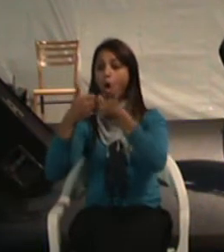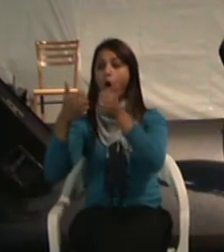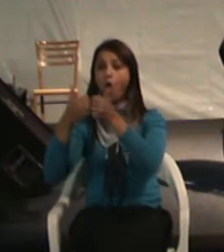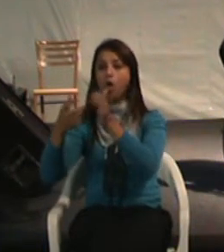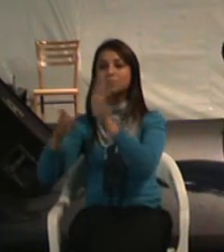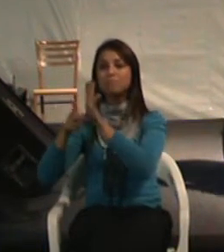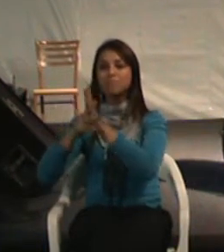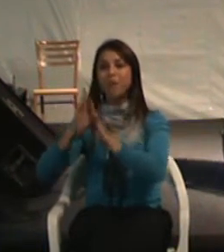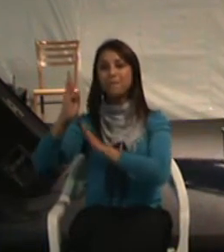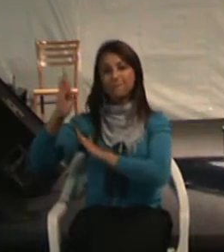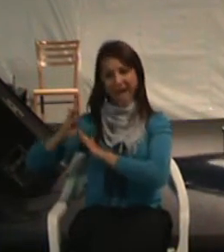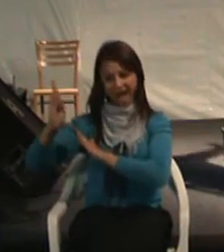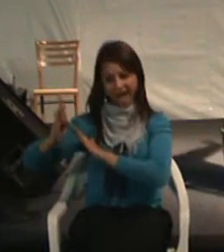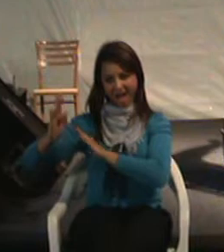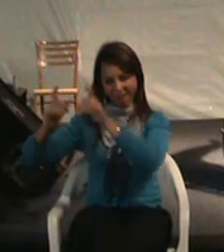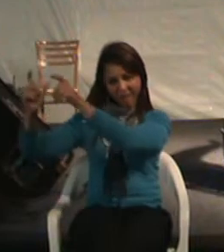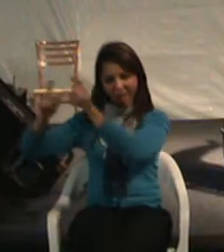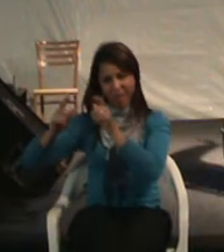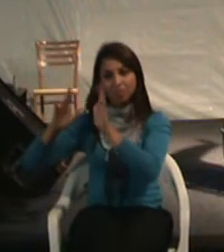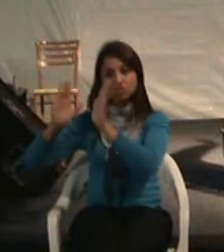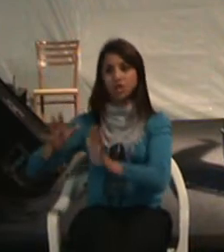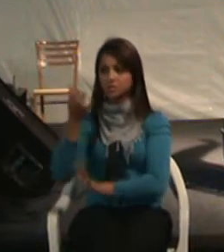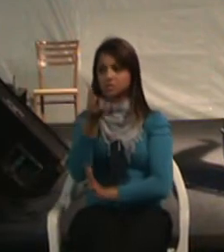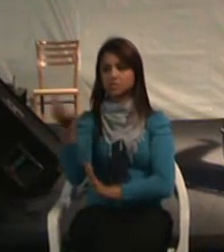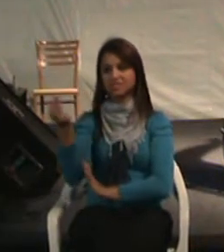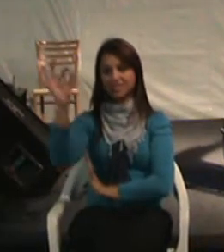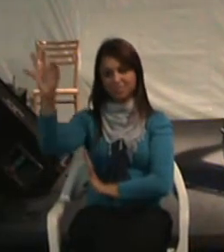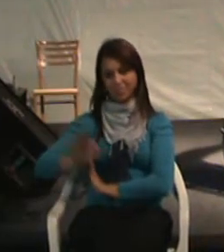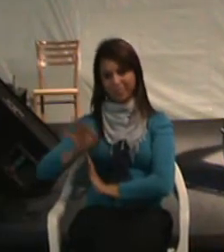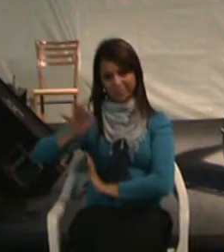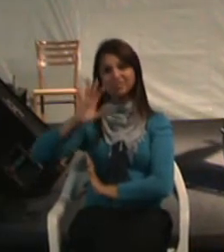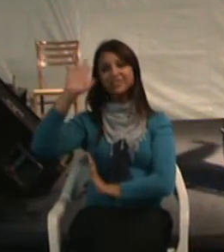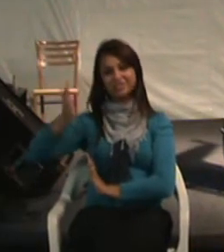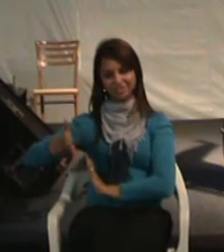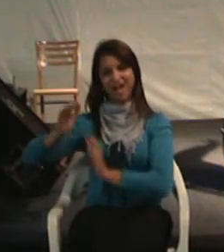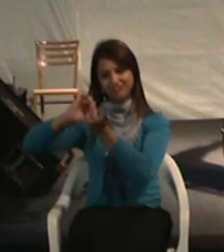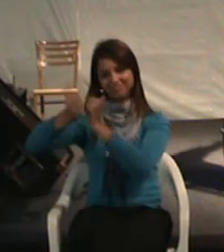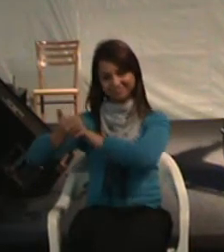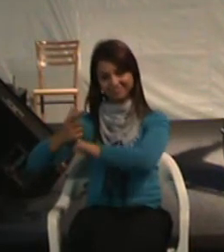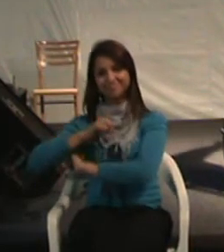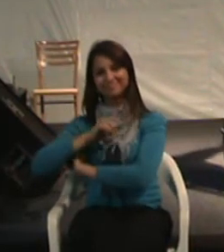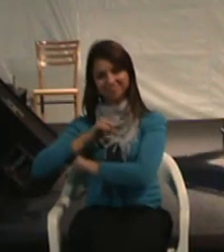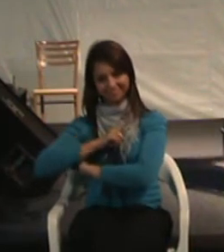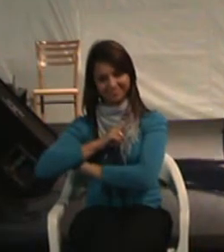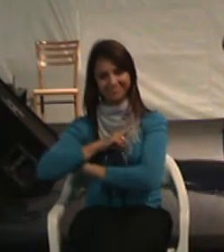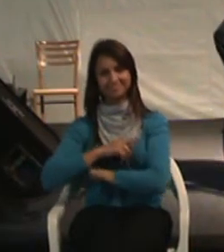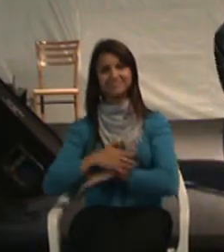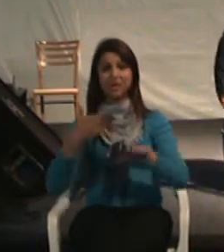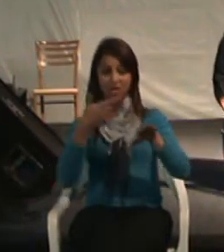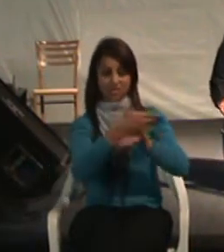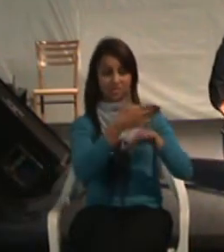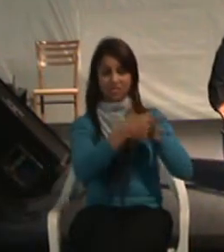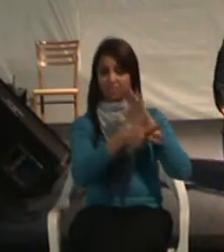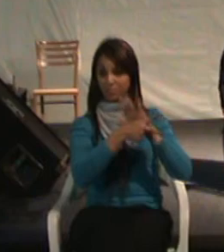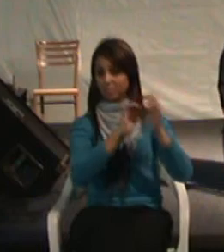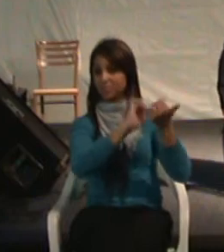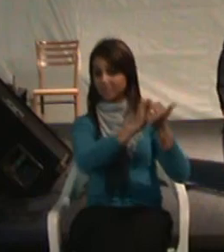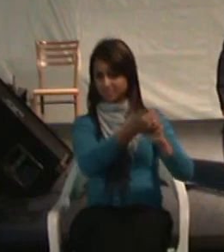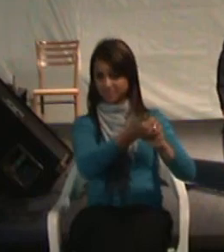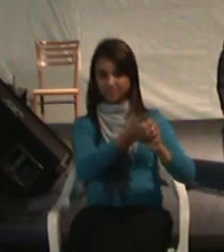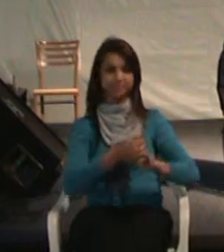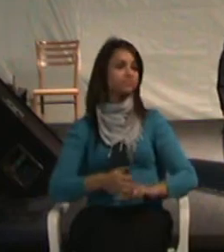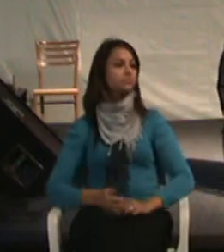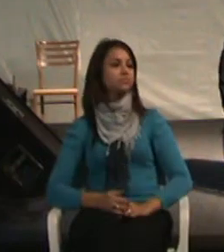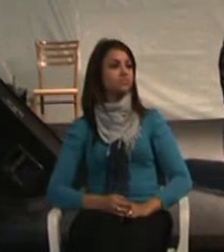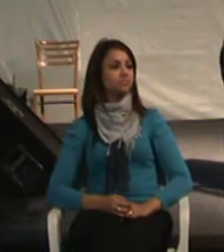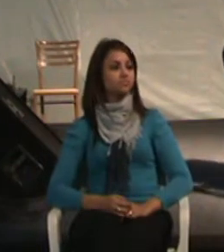adaptados. Então, promove medidas de acessibilidade no transporte. Mas, pessoal,